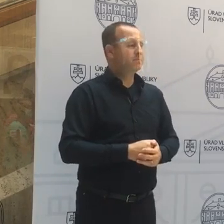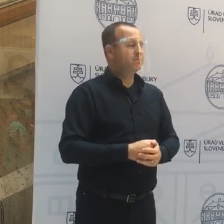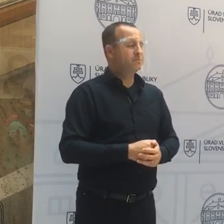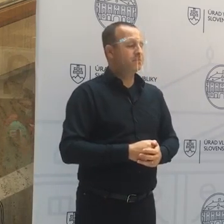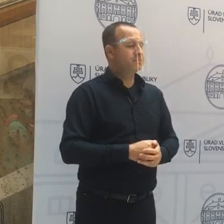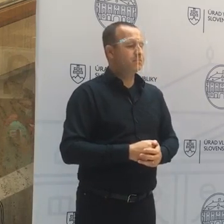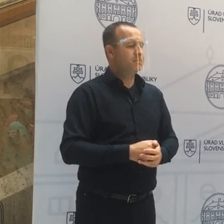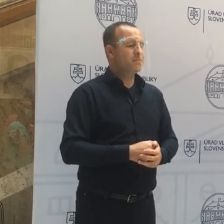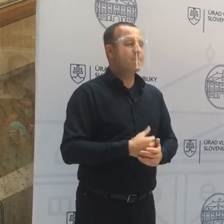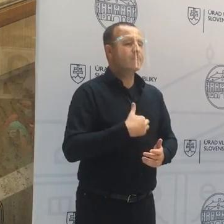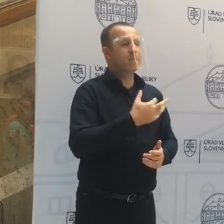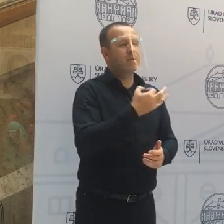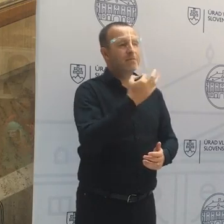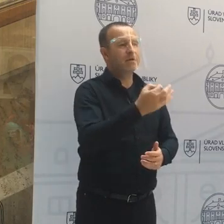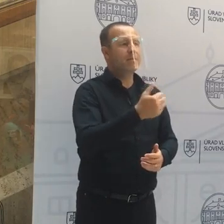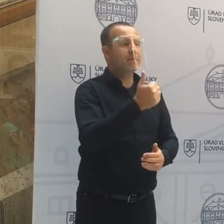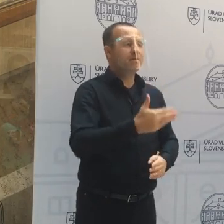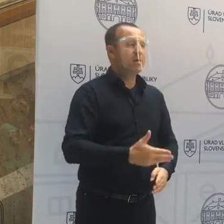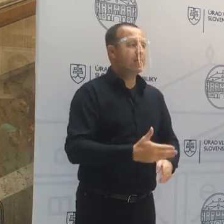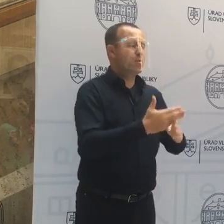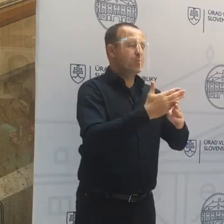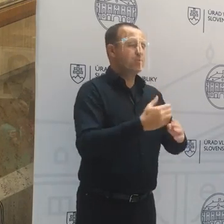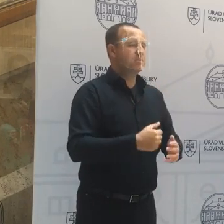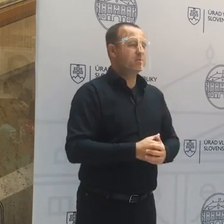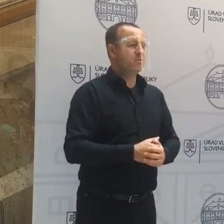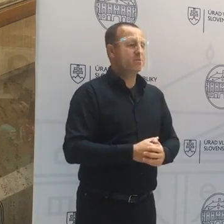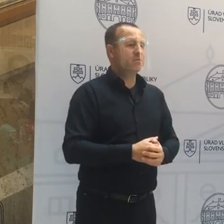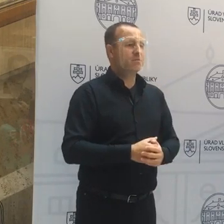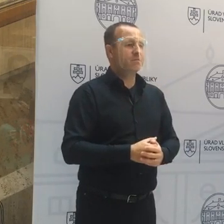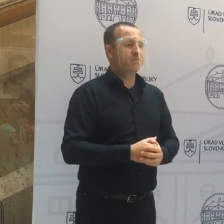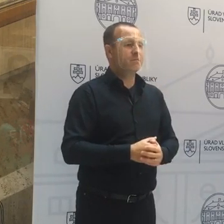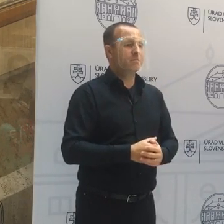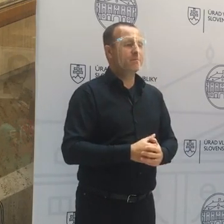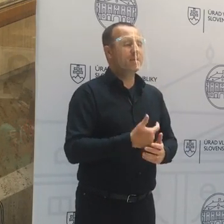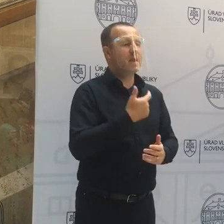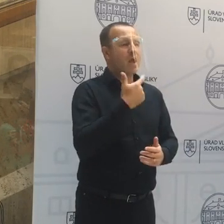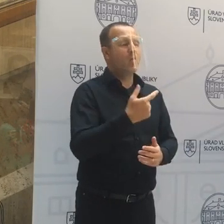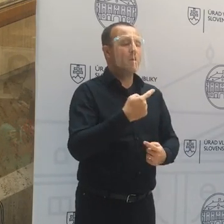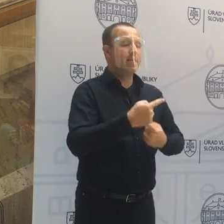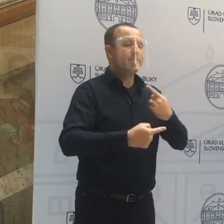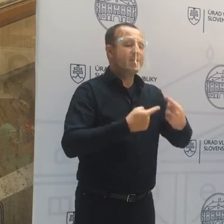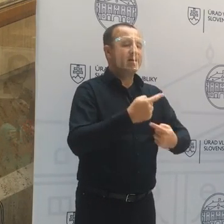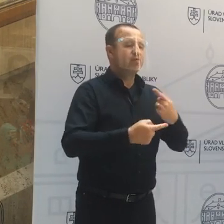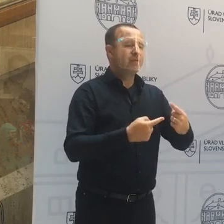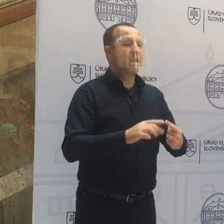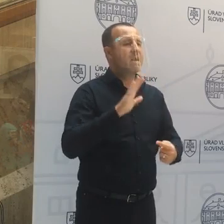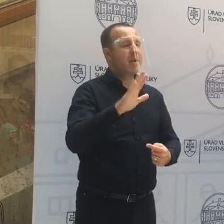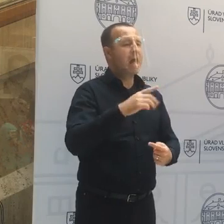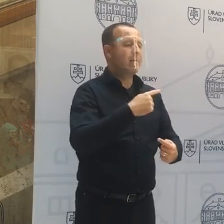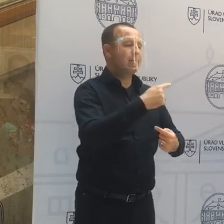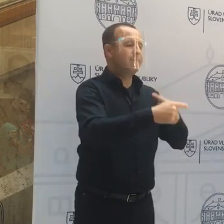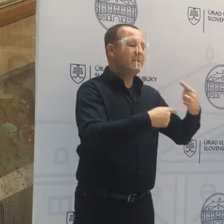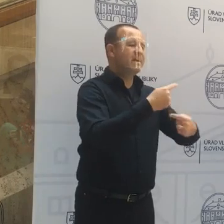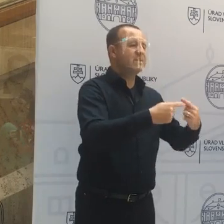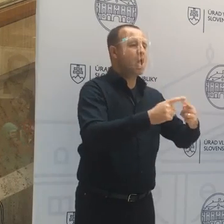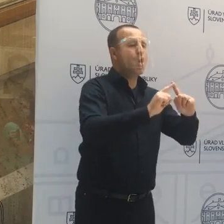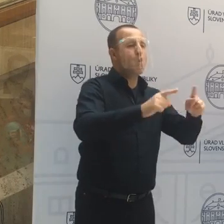ešte spýtať tej prvej pomoci. Ako to bude s tými prevádzkovateľmi, ktorí majú prevádzky vo viacerých okresoch?